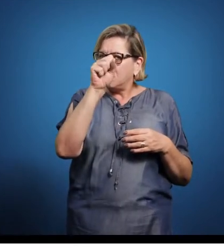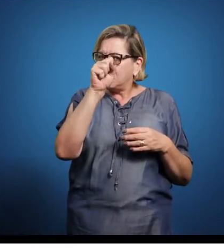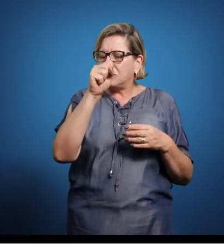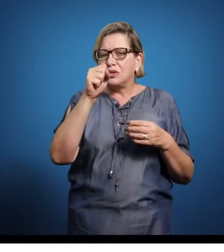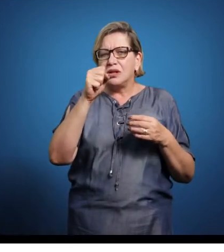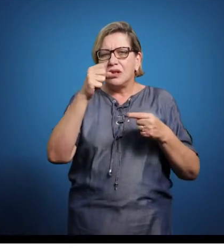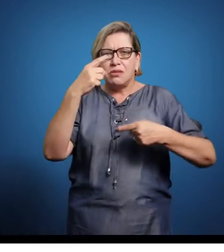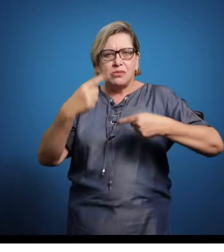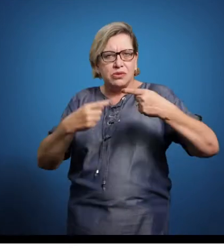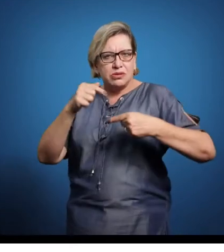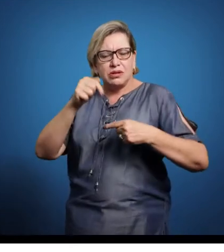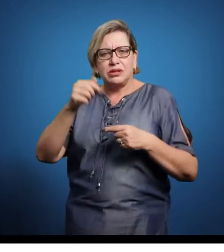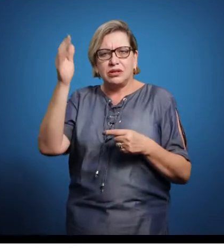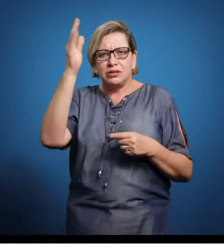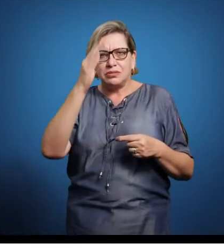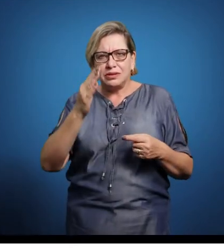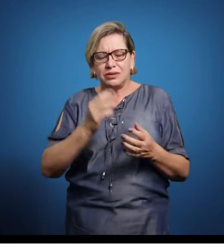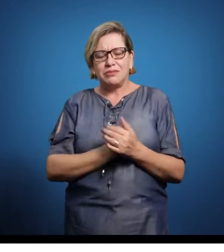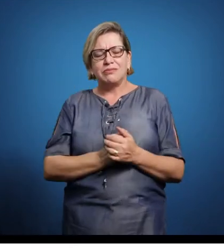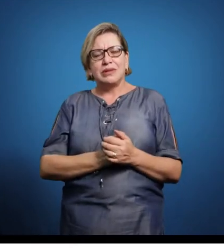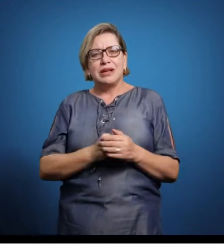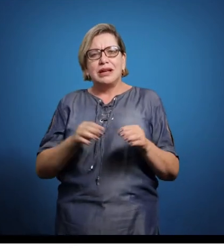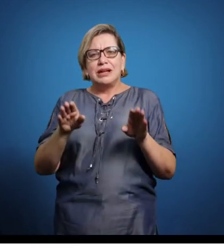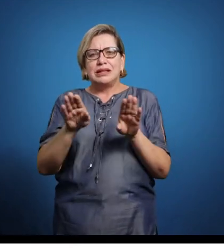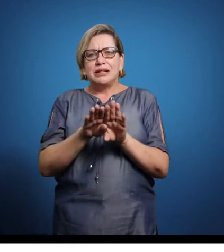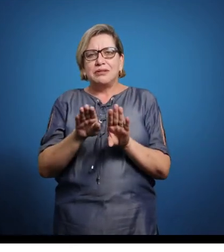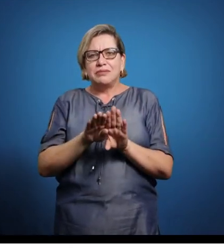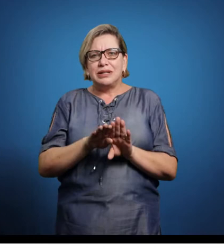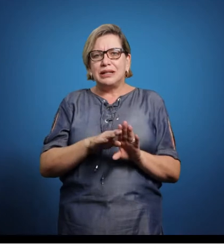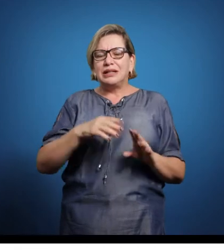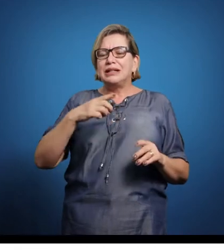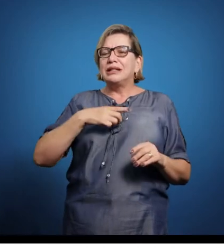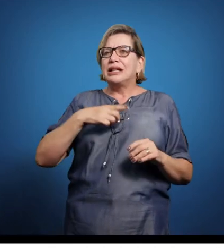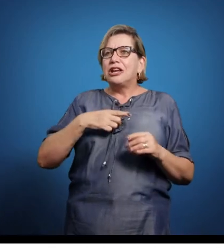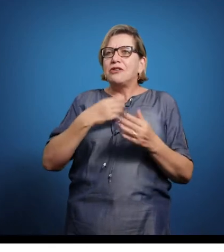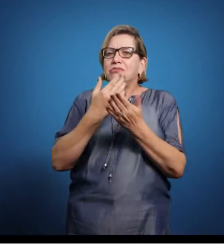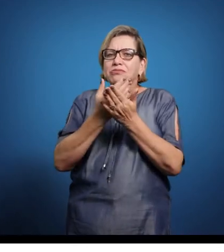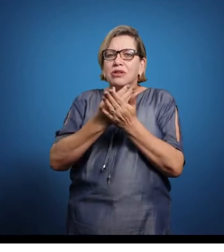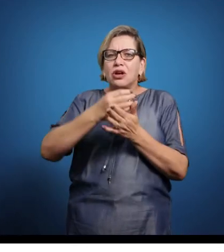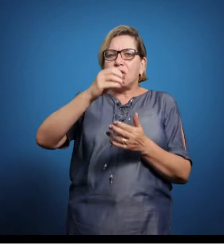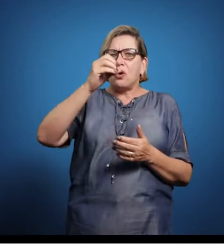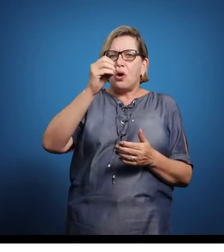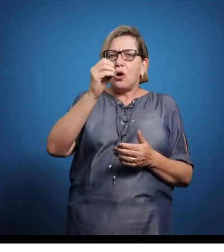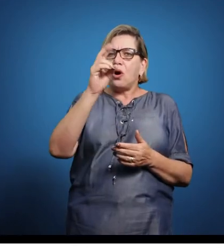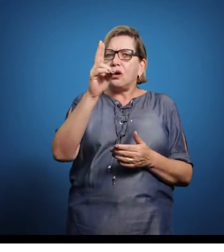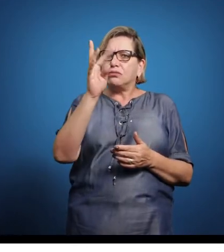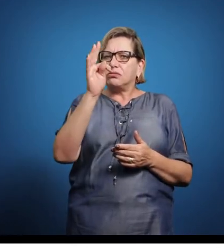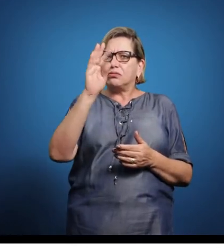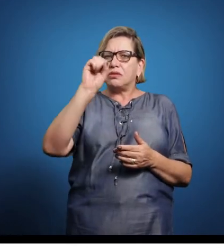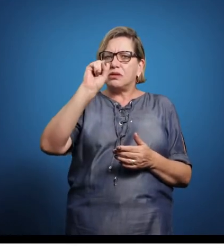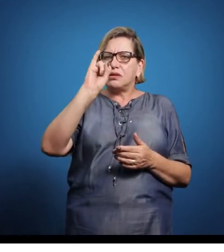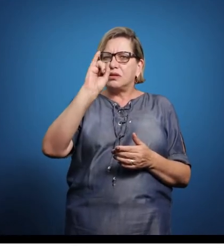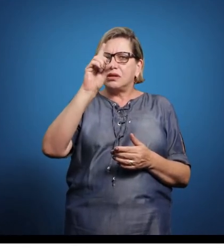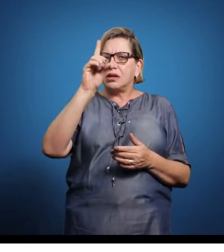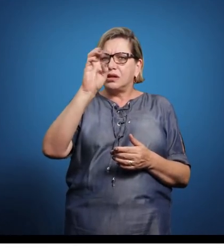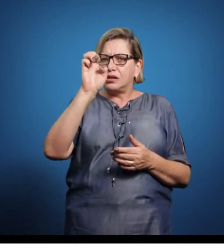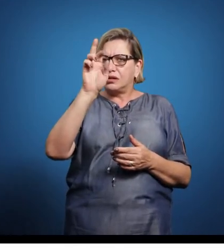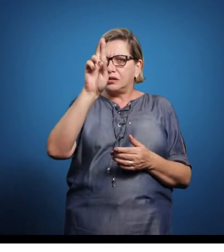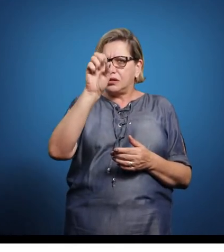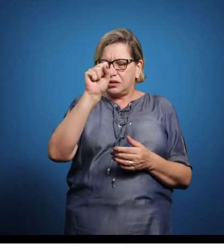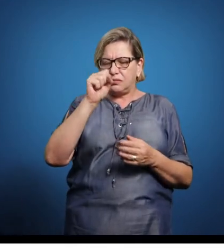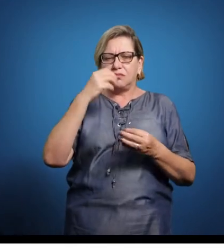perfis não políticos na política. Os famosos outsiders, que virou febre, não só no Brasil, como no mundo.